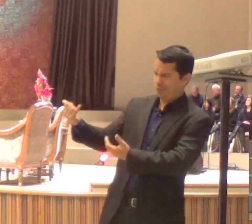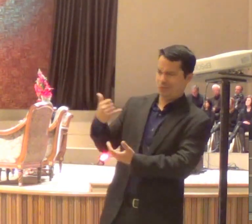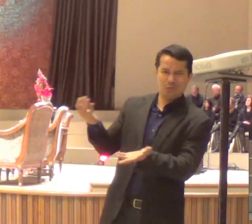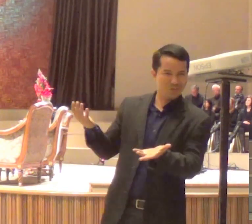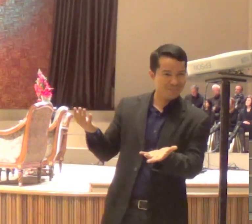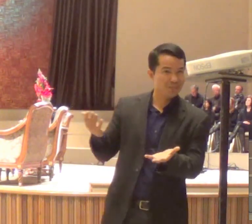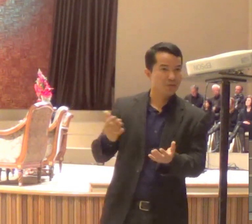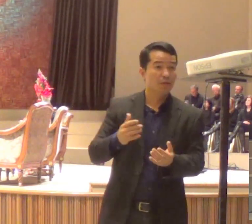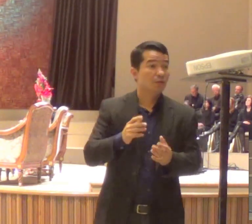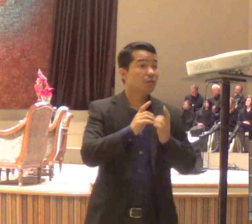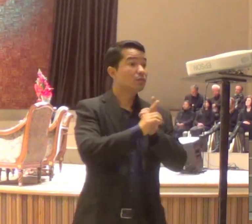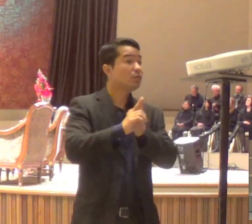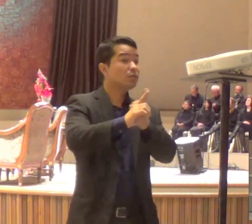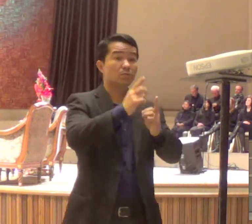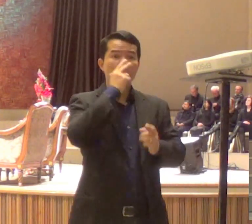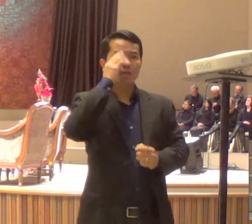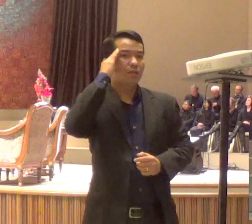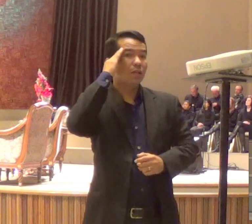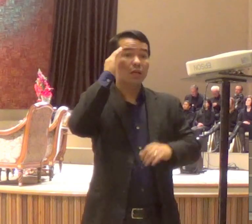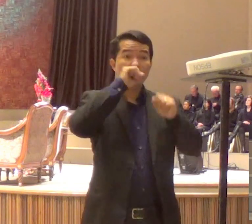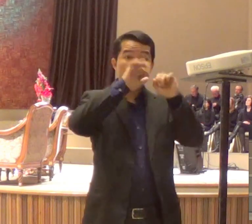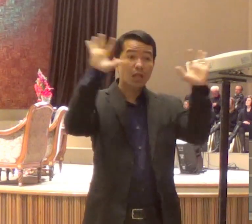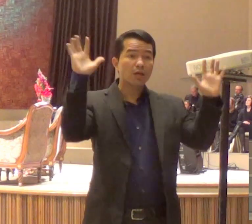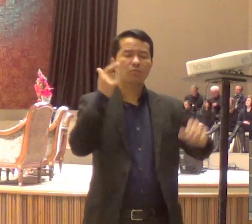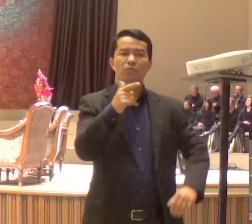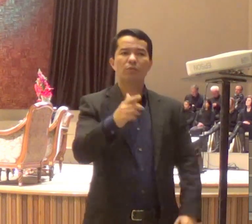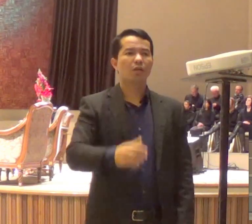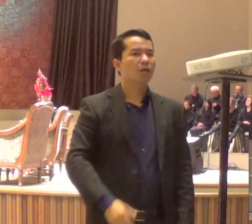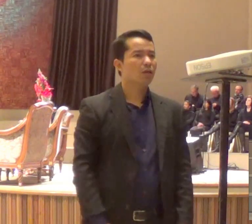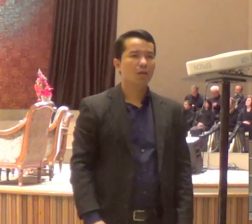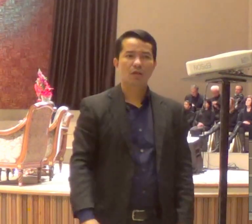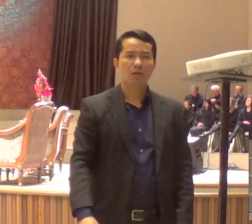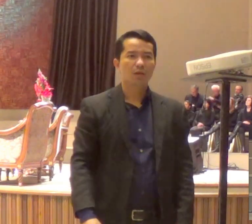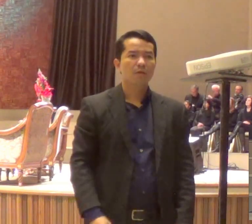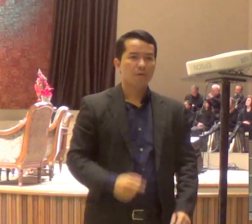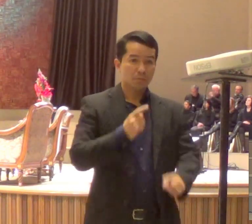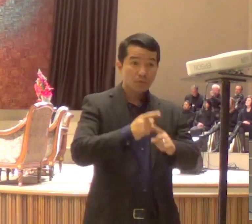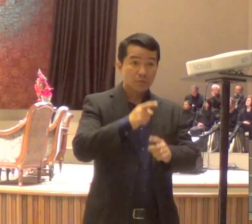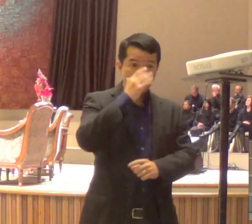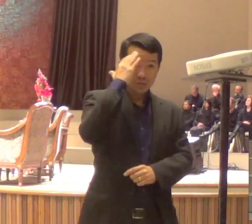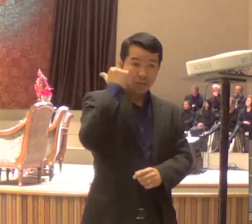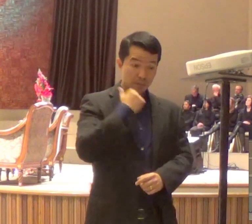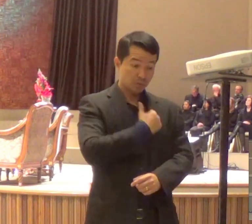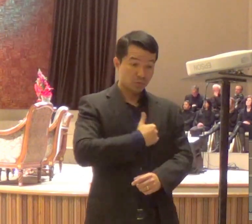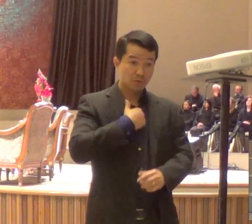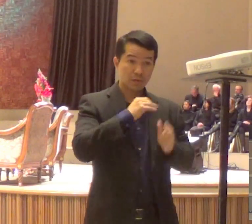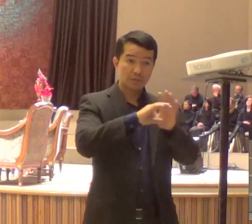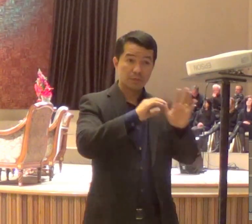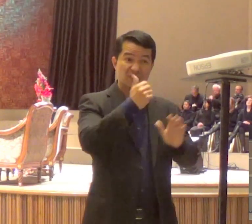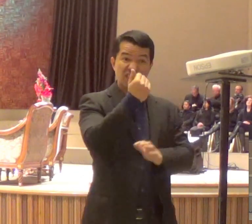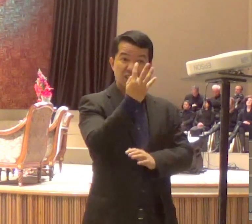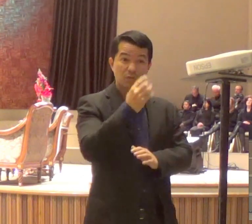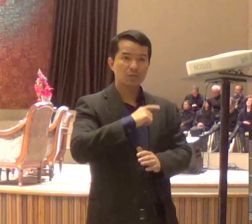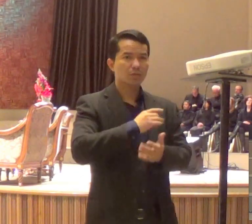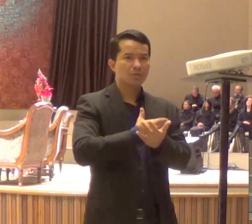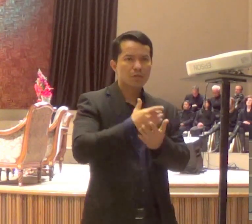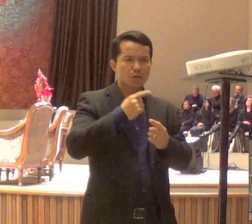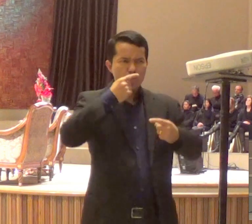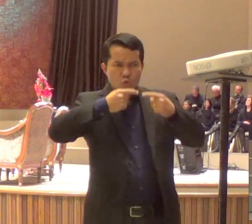14, você vai perceber que essa conversa que aparece em João 14 e em diante, foi a conversa que